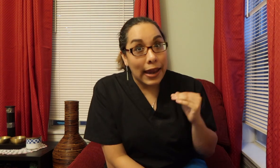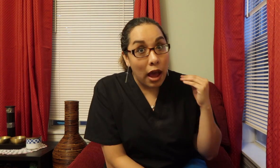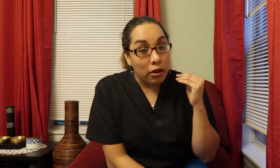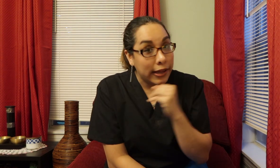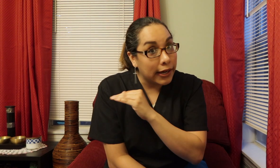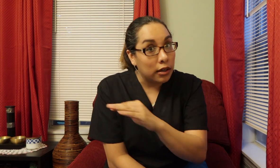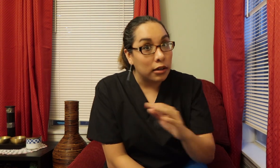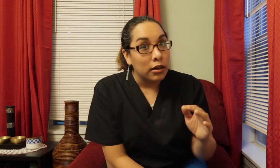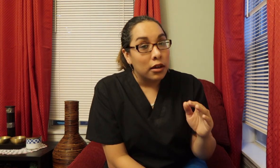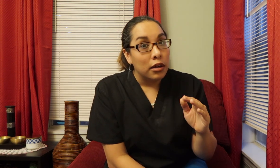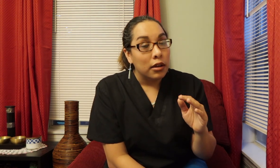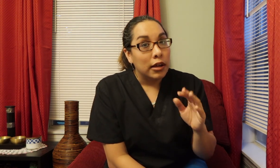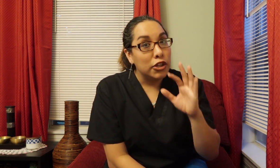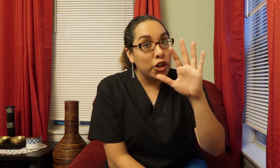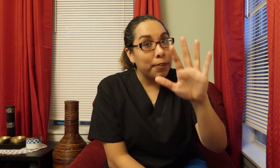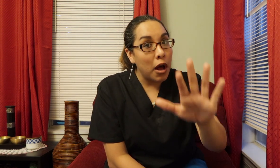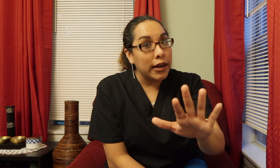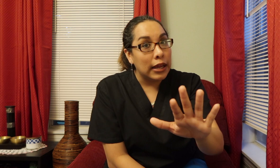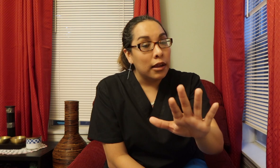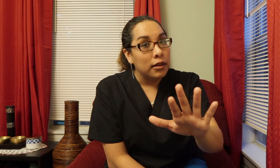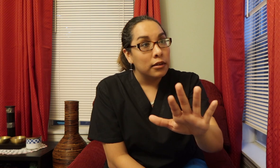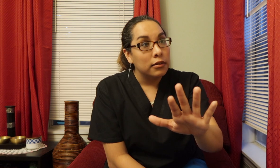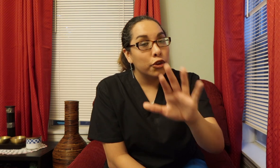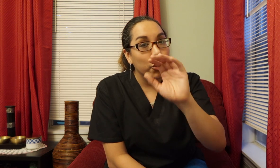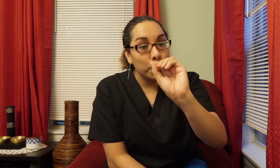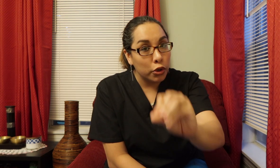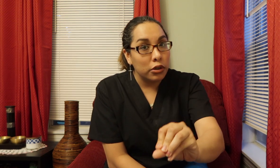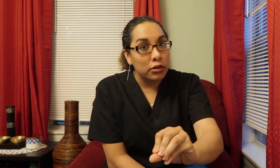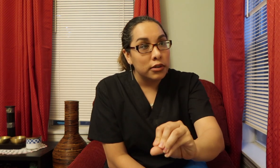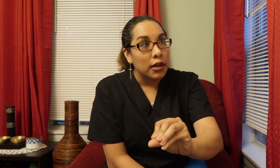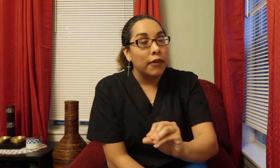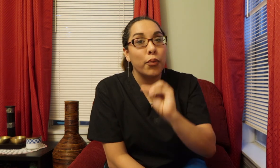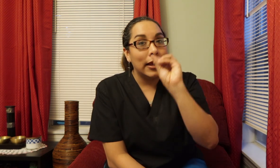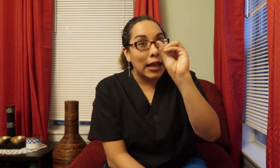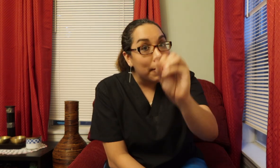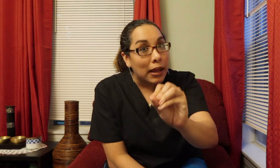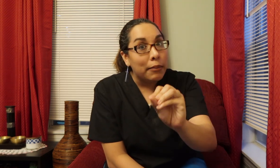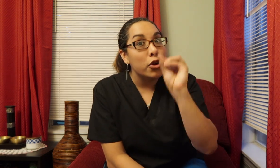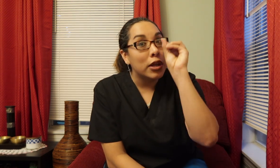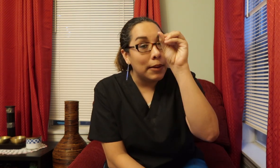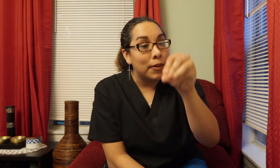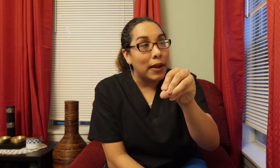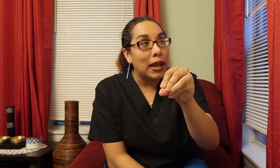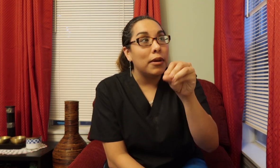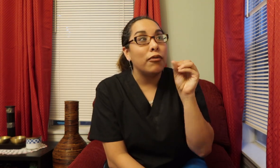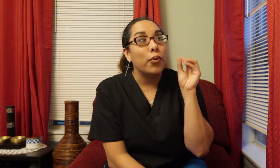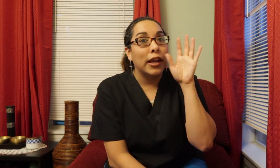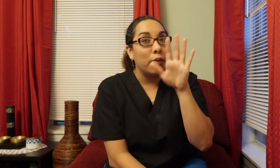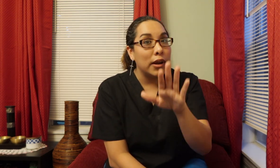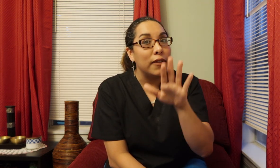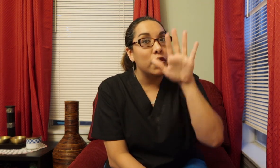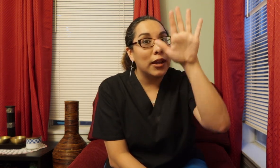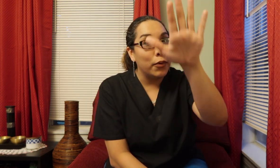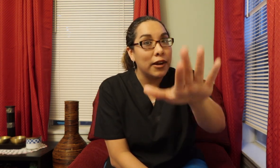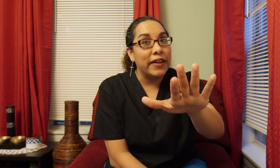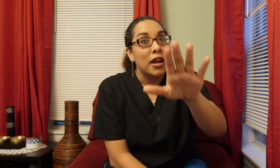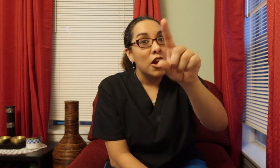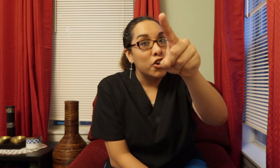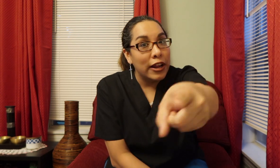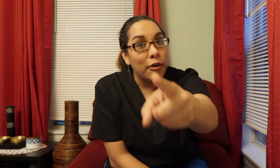now Here Is your body Your rules If you want to keep the baby You keep the baby If you want to get rid of it You get rid of it Don't let